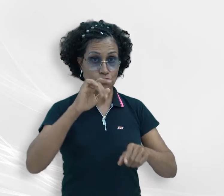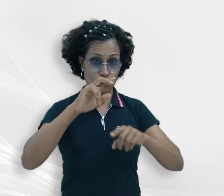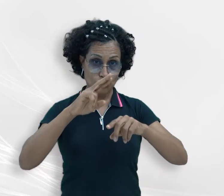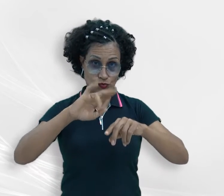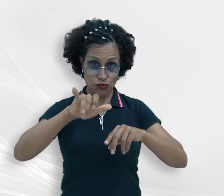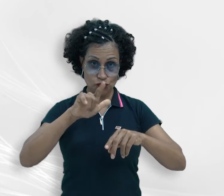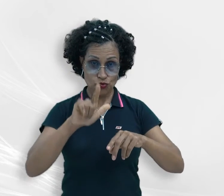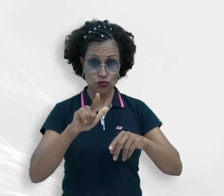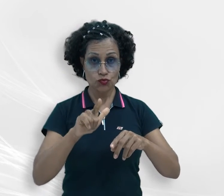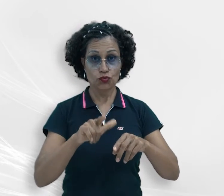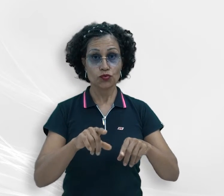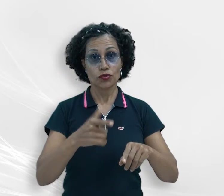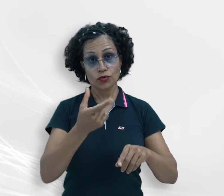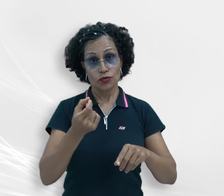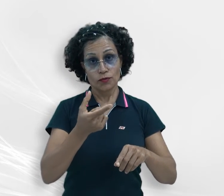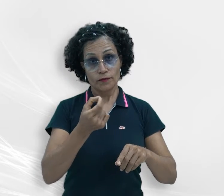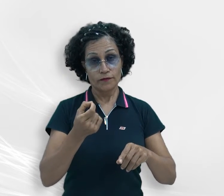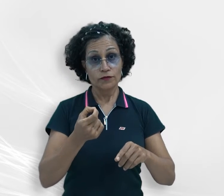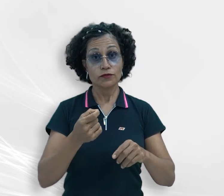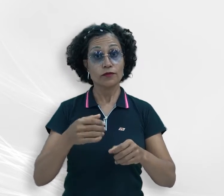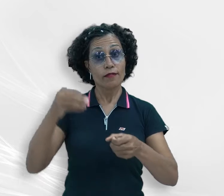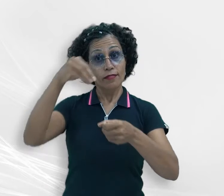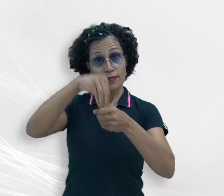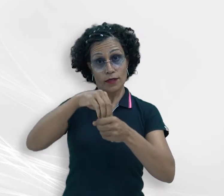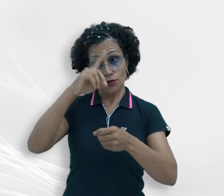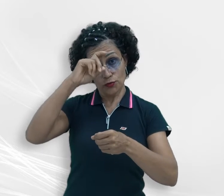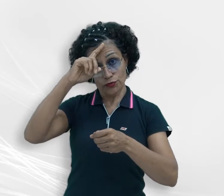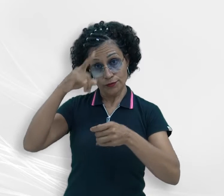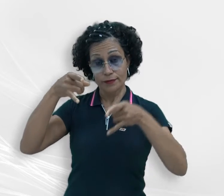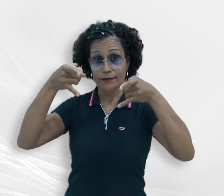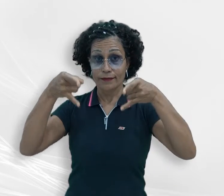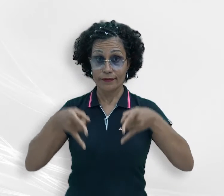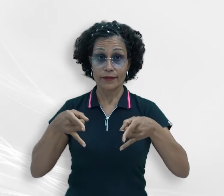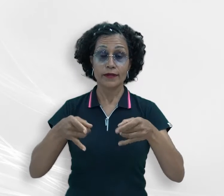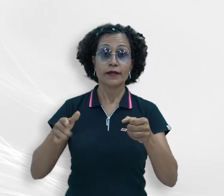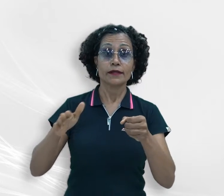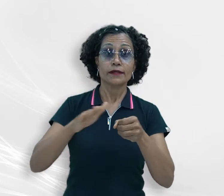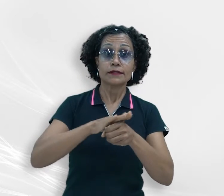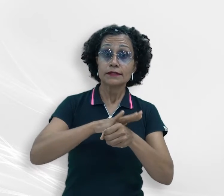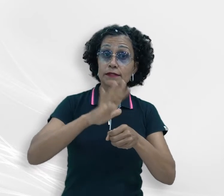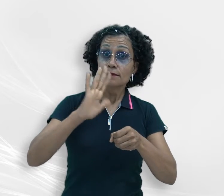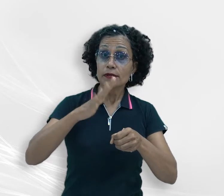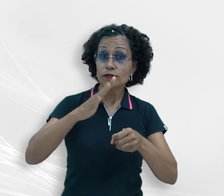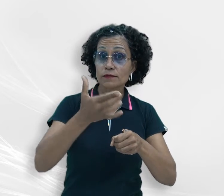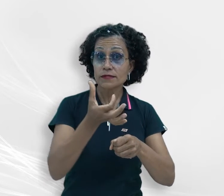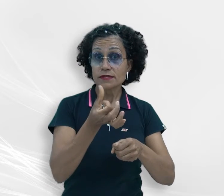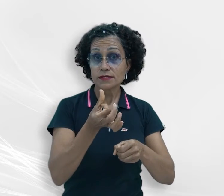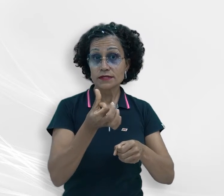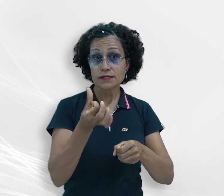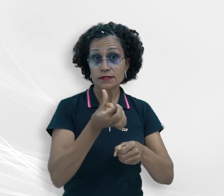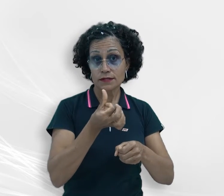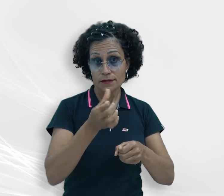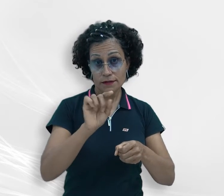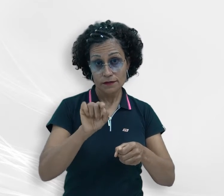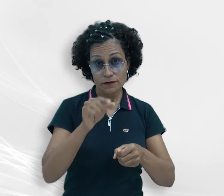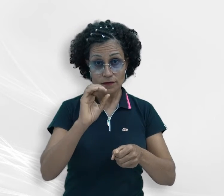2021, a taxa de ocupação dos leitos públicos de UTI em Mato Grosso está em 66,01%